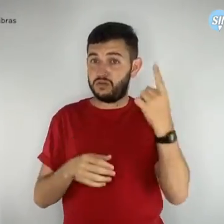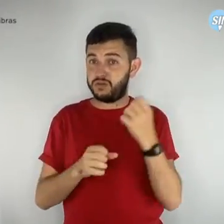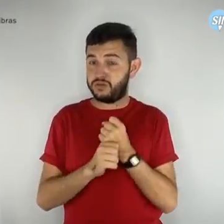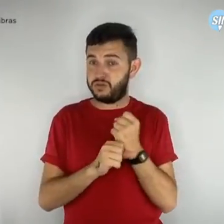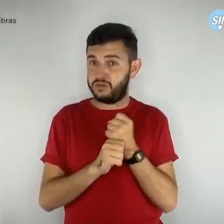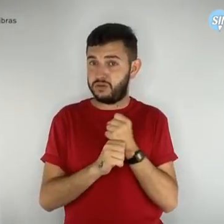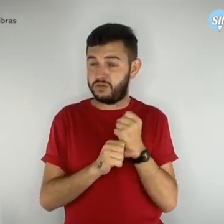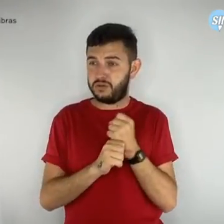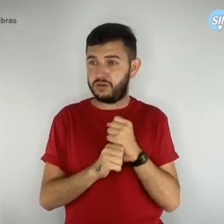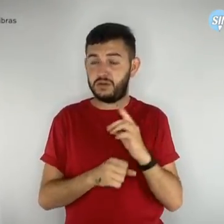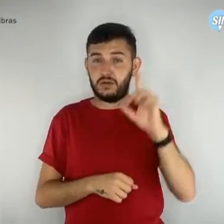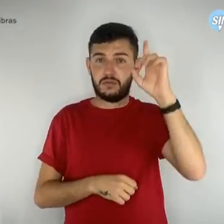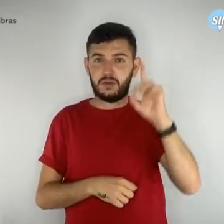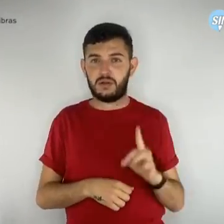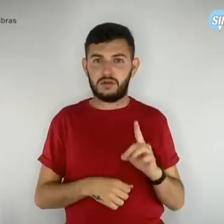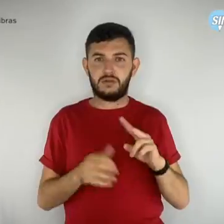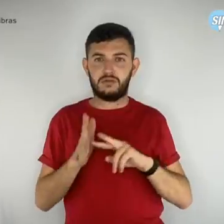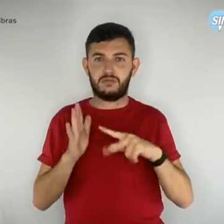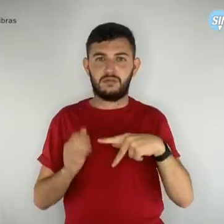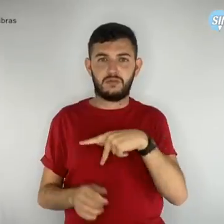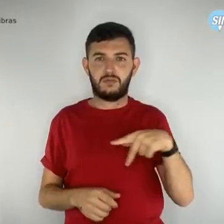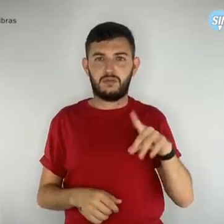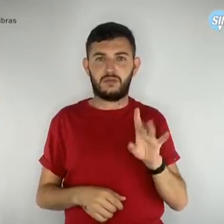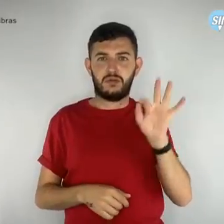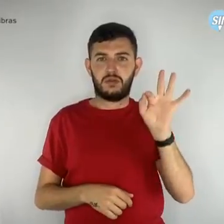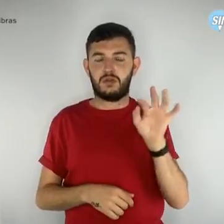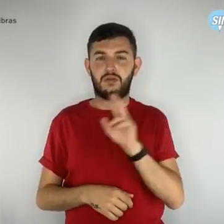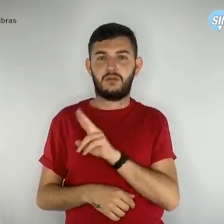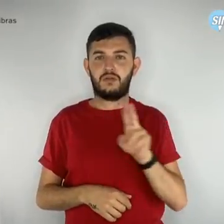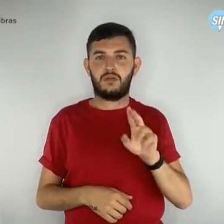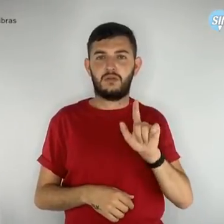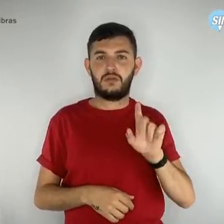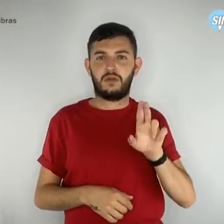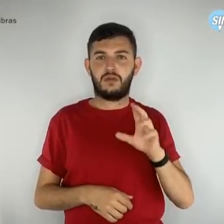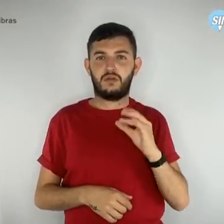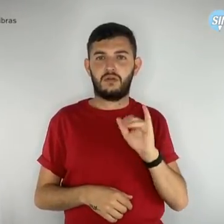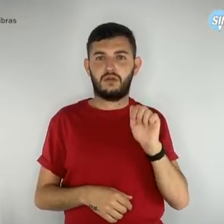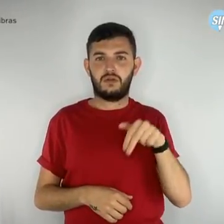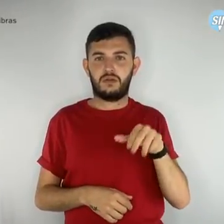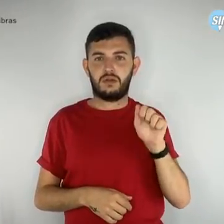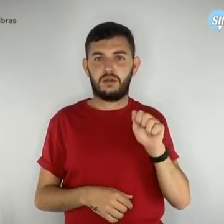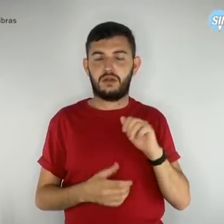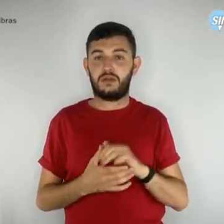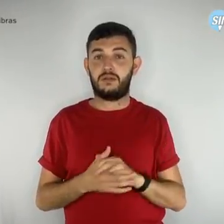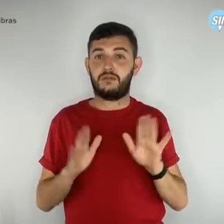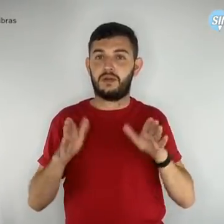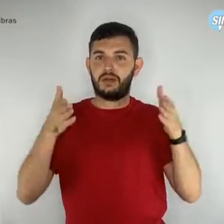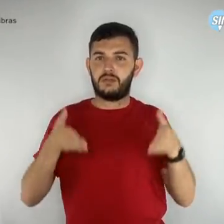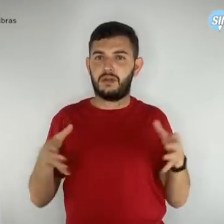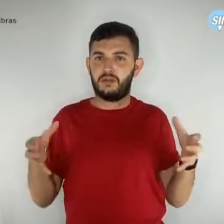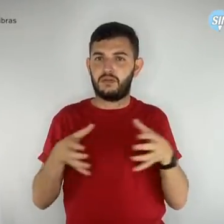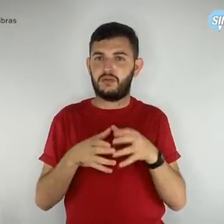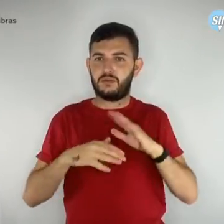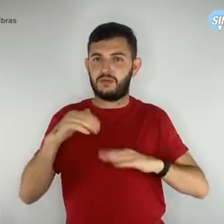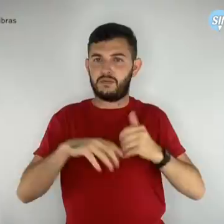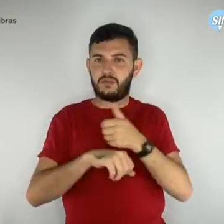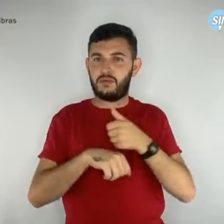Simpro, Luciana Custódio, a participação da categoria como delegados sindicais é de extrema importância